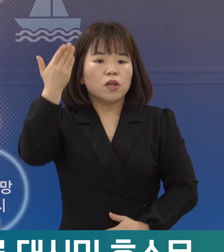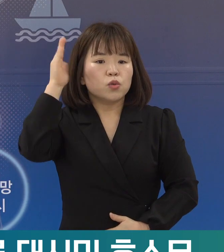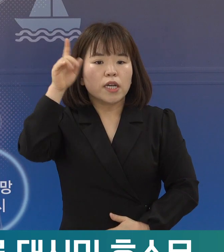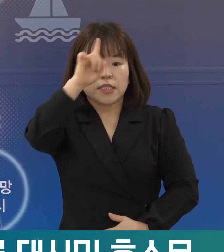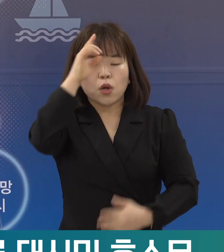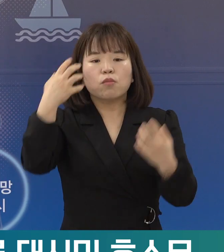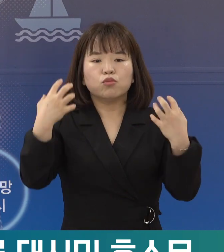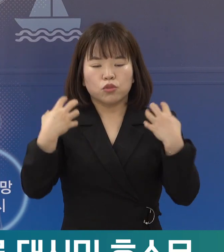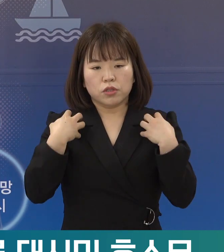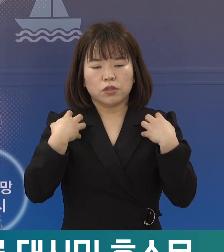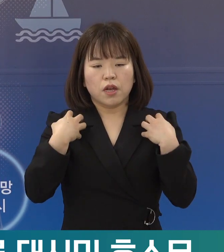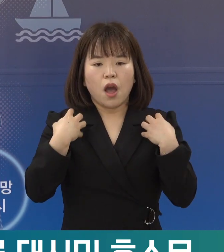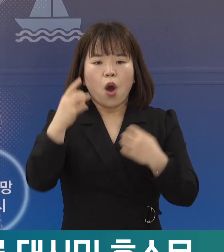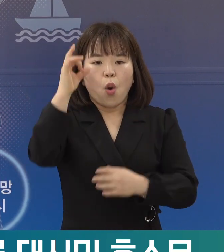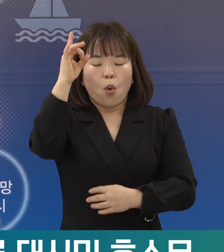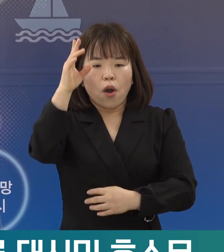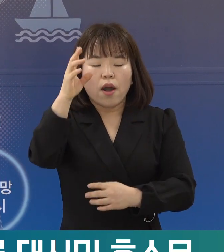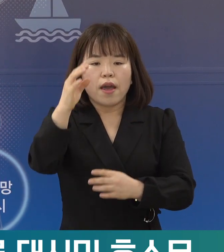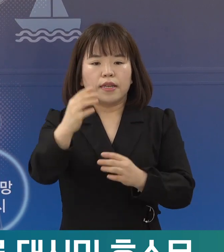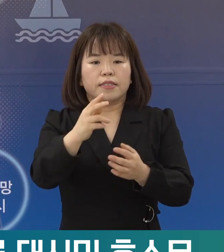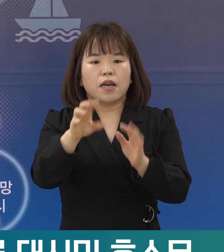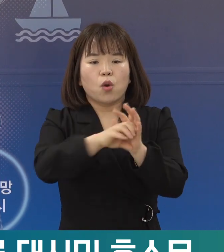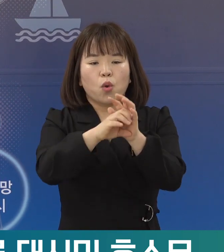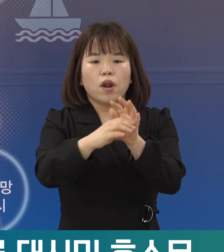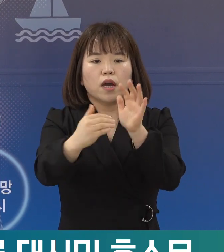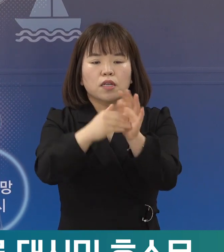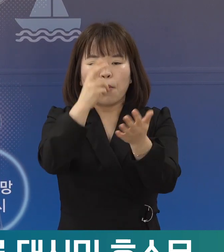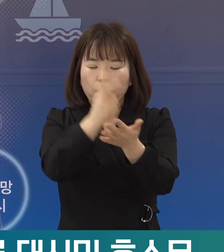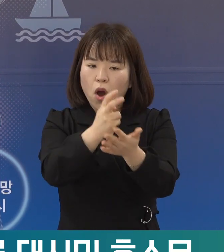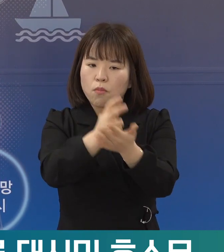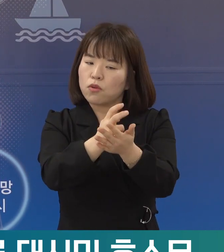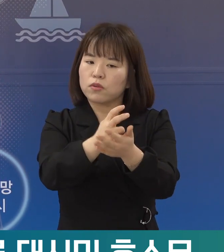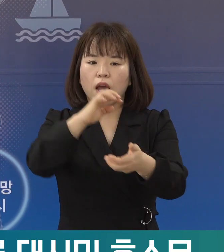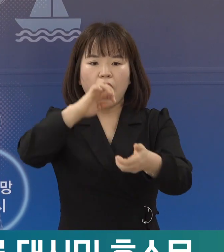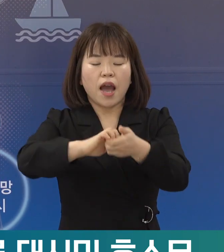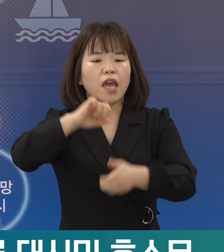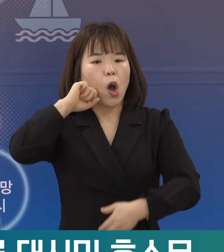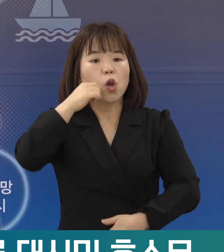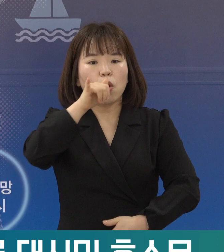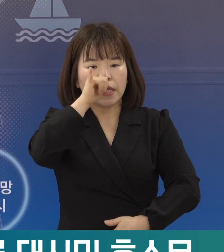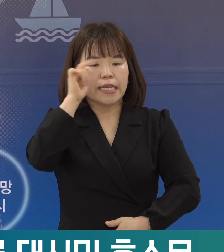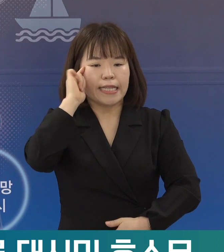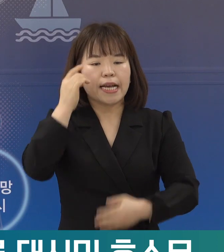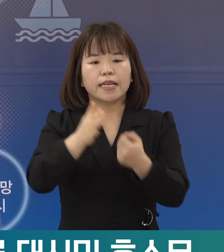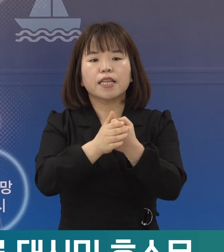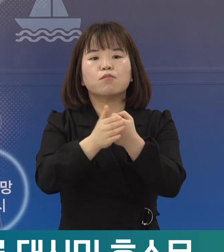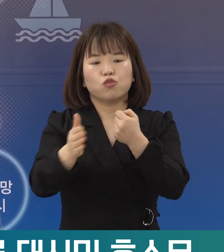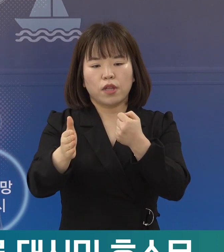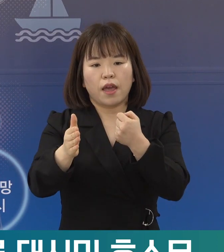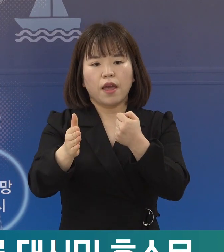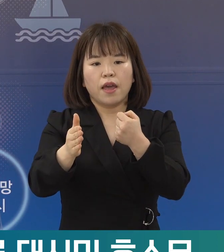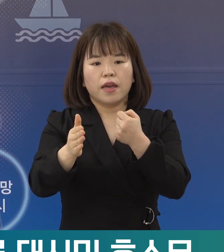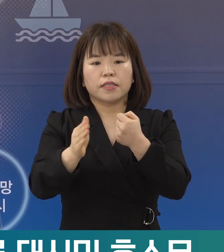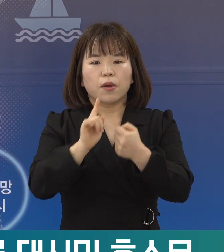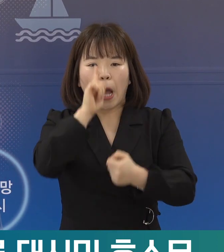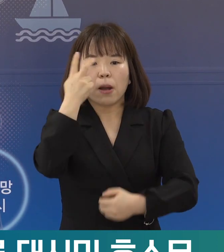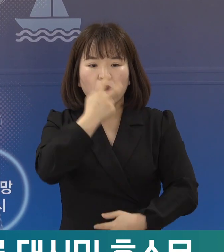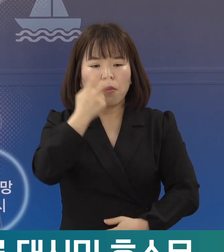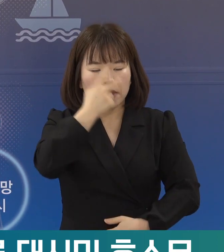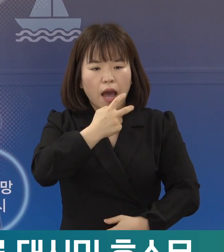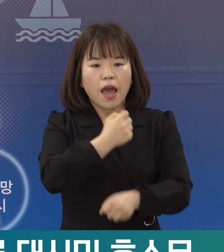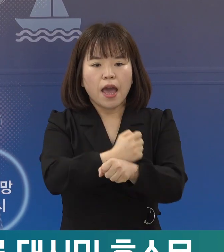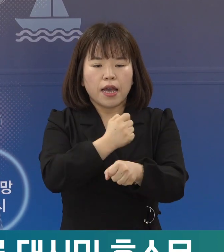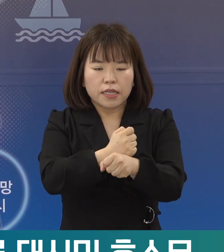정부는 기존 당역 의료 대응 체계로는 한계가 있다는 판단하에 신속 항원검사를 통한